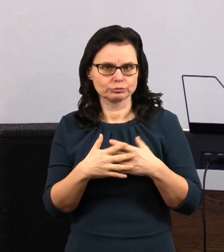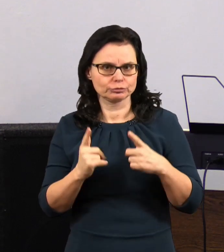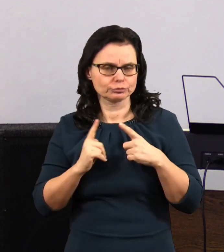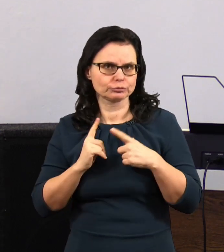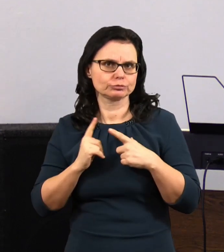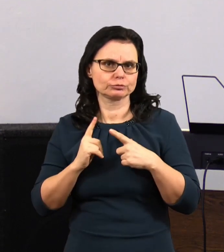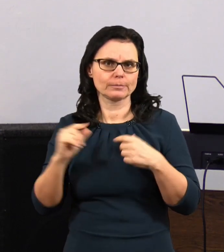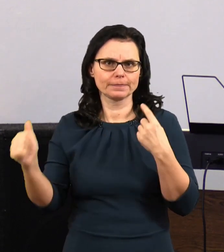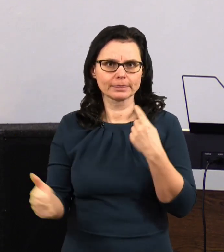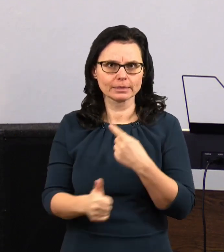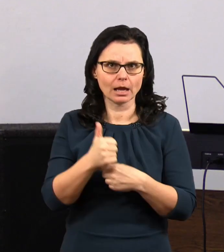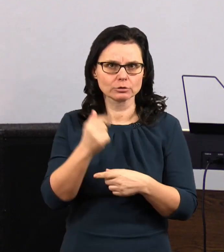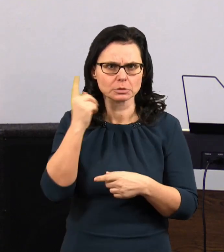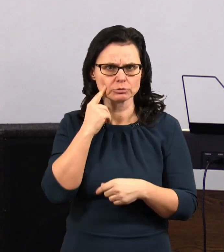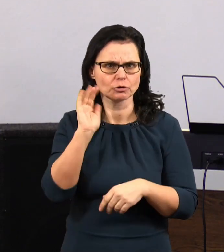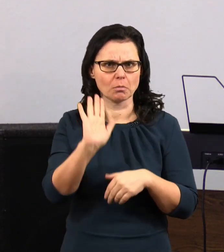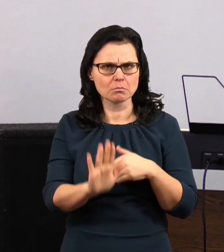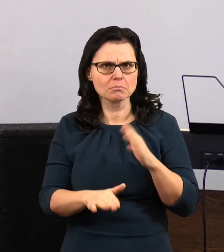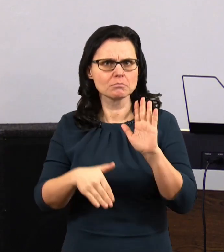A najednou jsme slyšeli takové kroky.